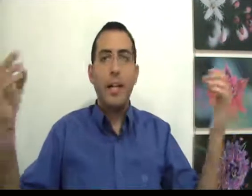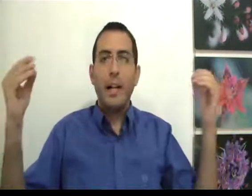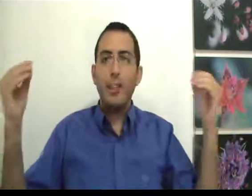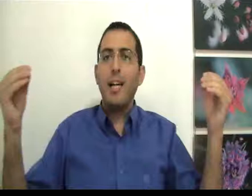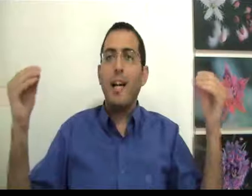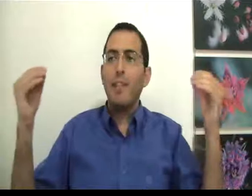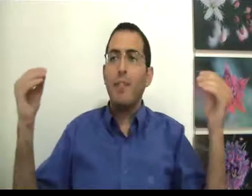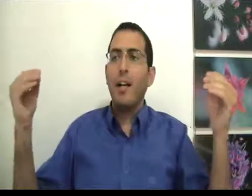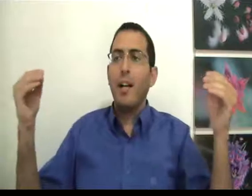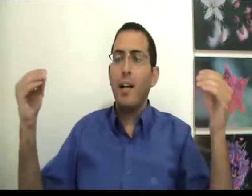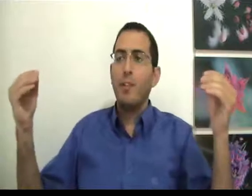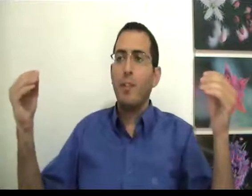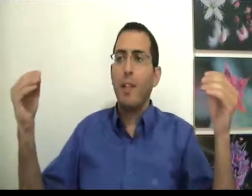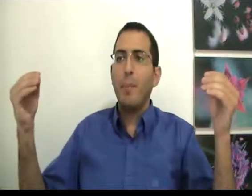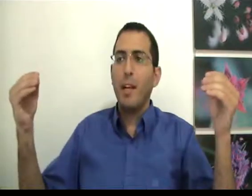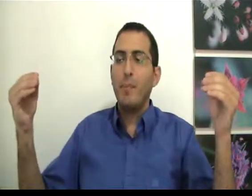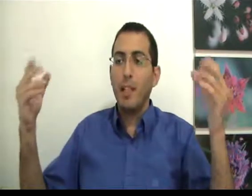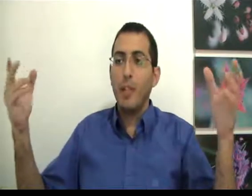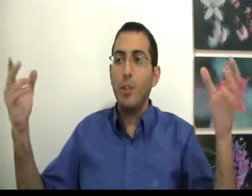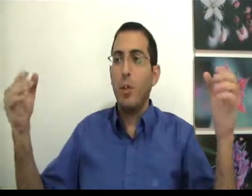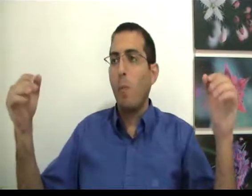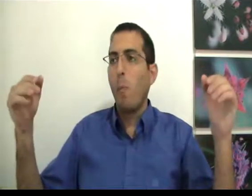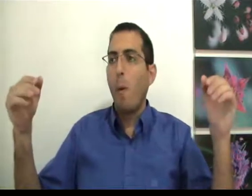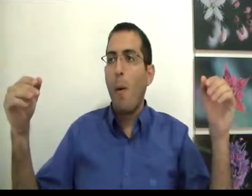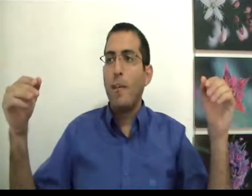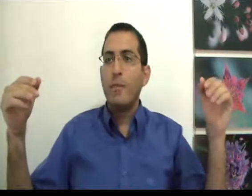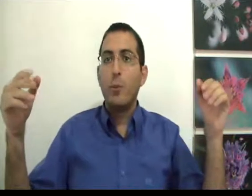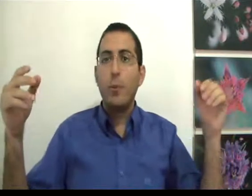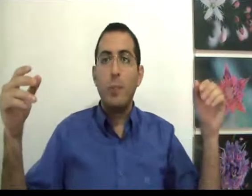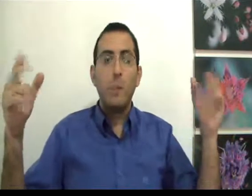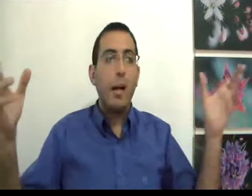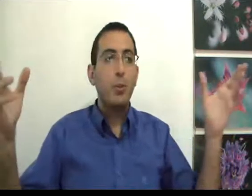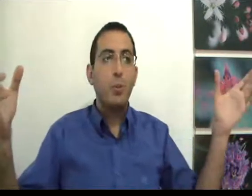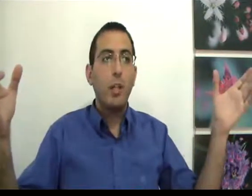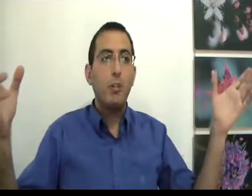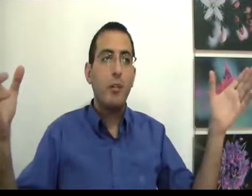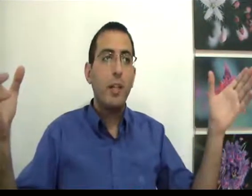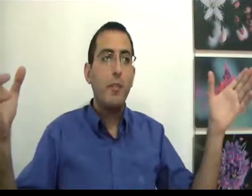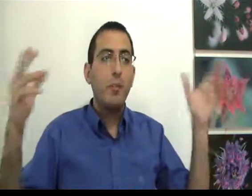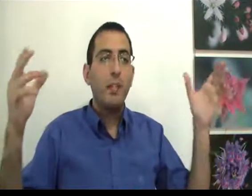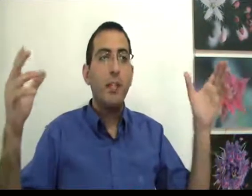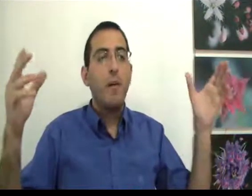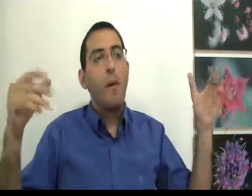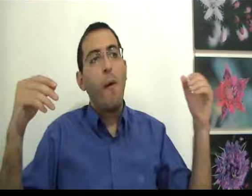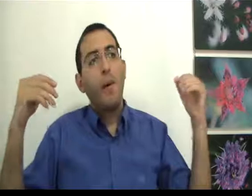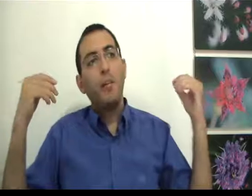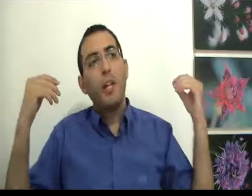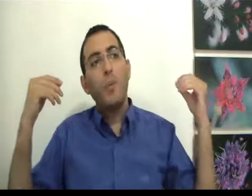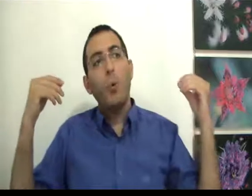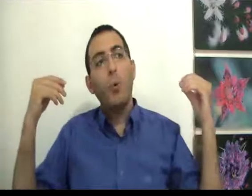כאשר הדבר הכי חשוב לאדם בחיים זה החיים שלו והוא מתברר לו שהוא חולה סופני והוא מבין שאם הוא